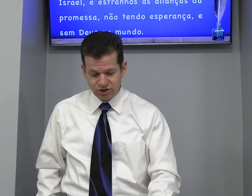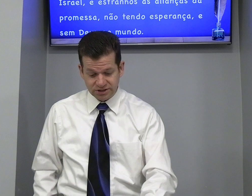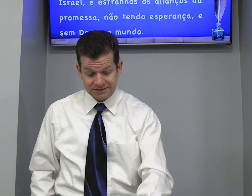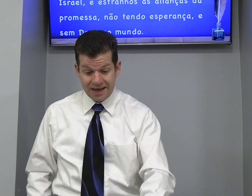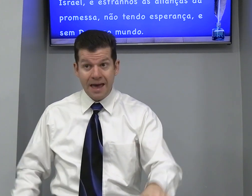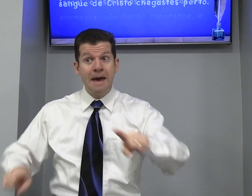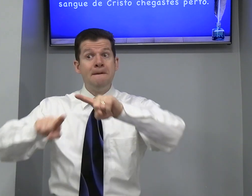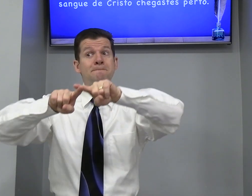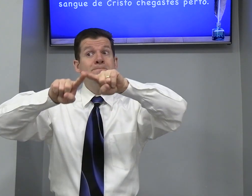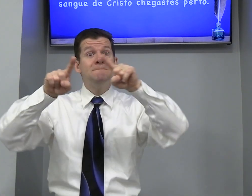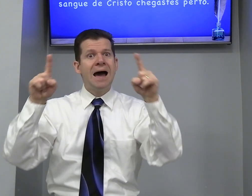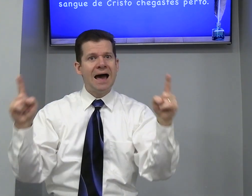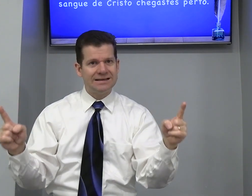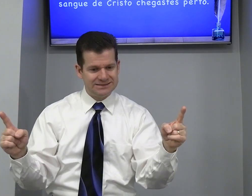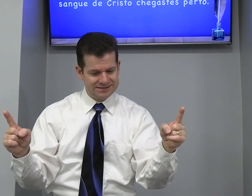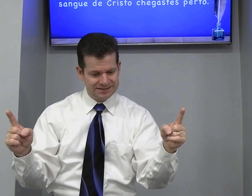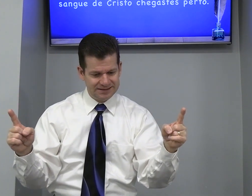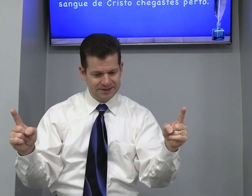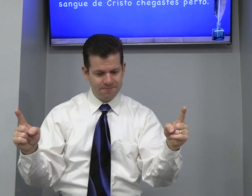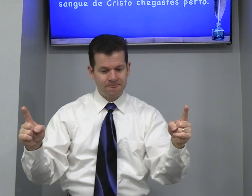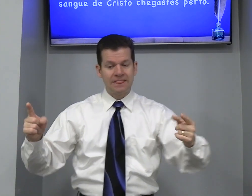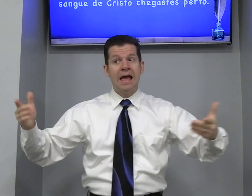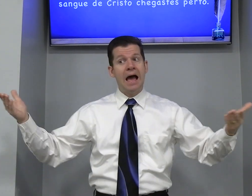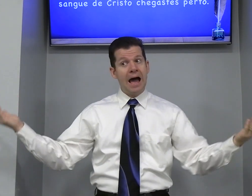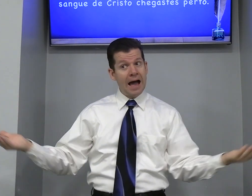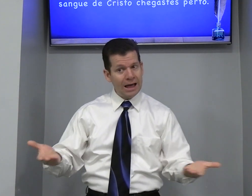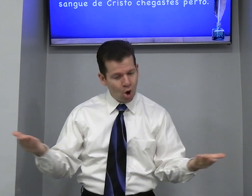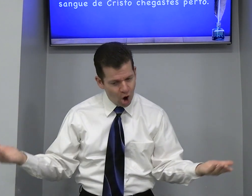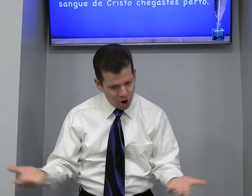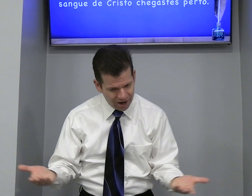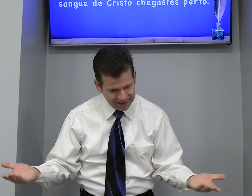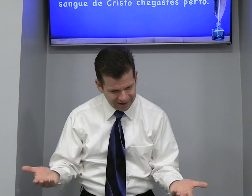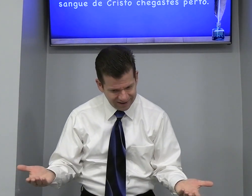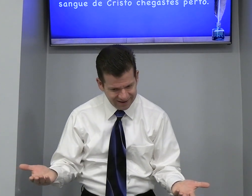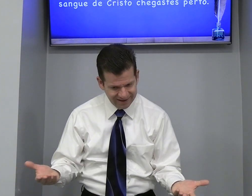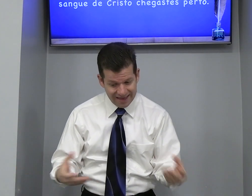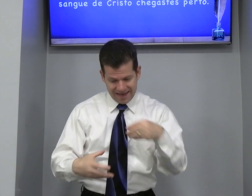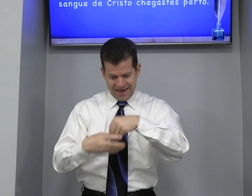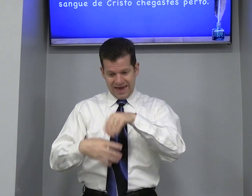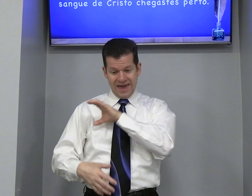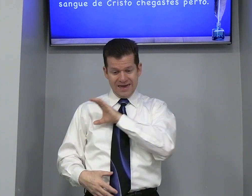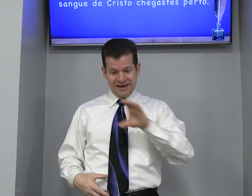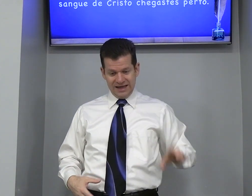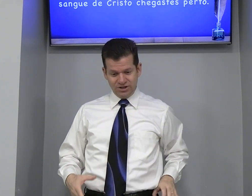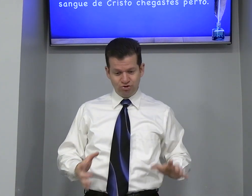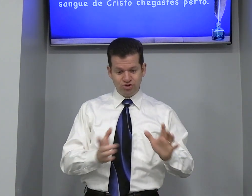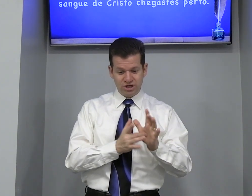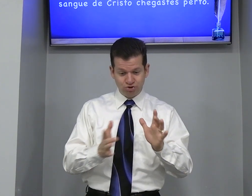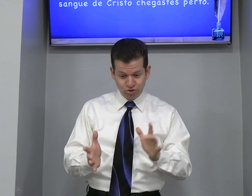Mas Agora Em Cristo Jesus